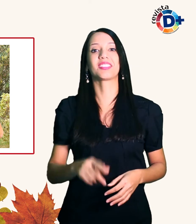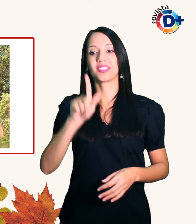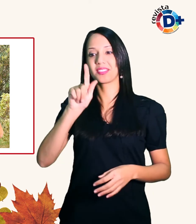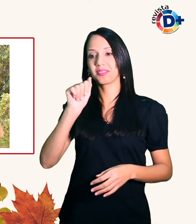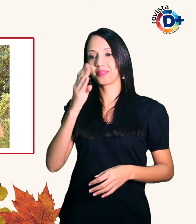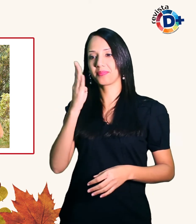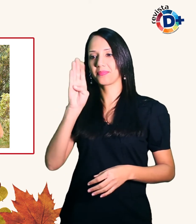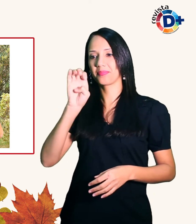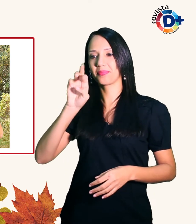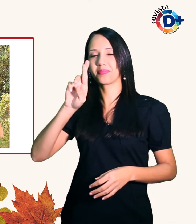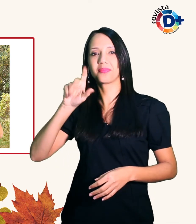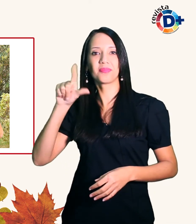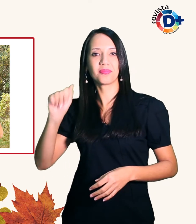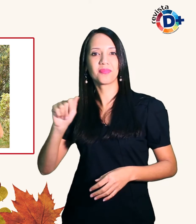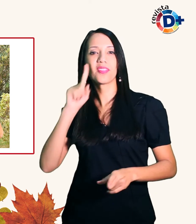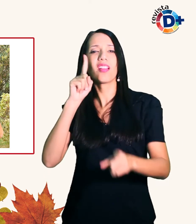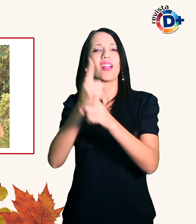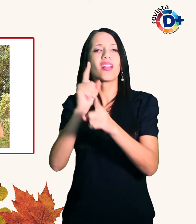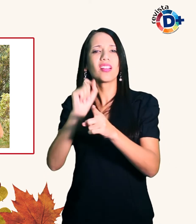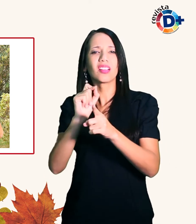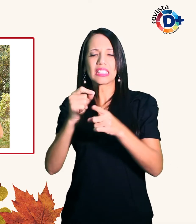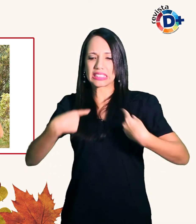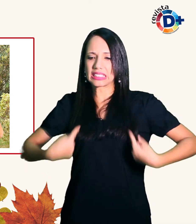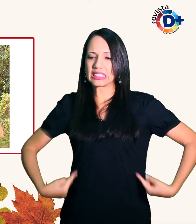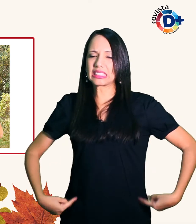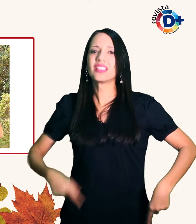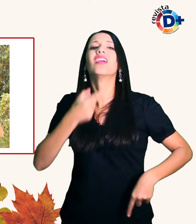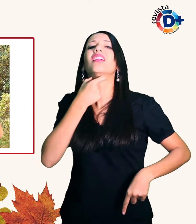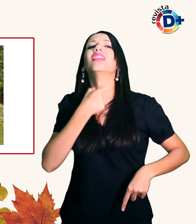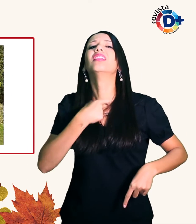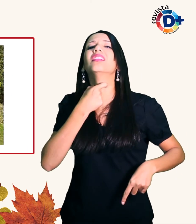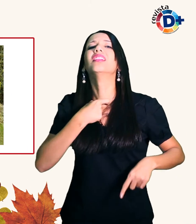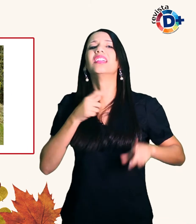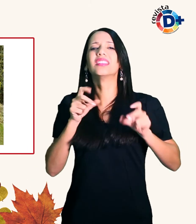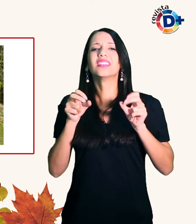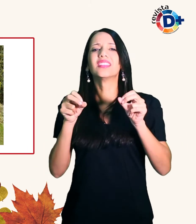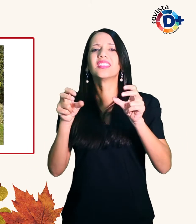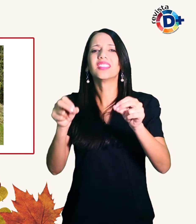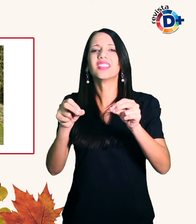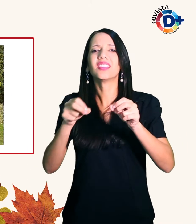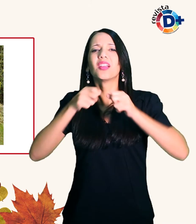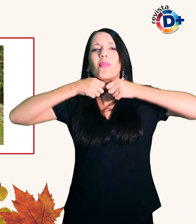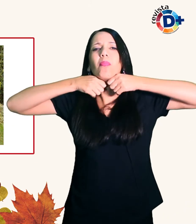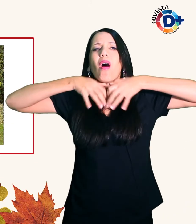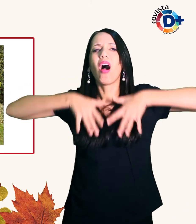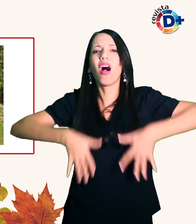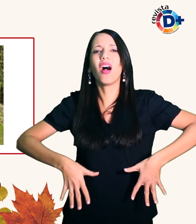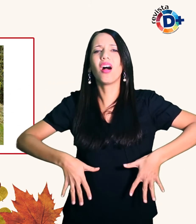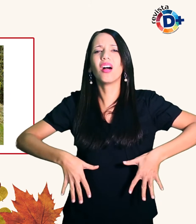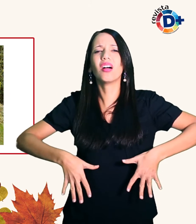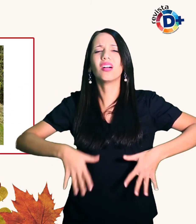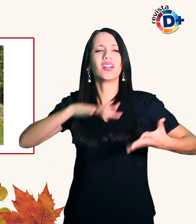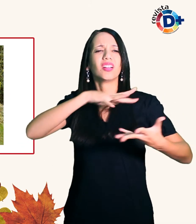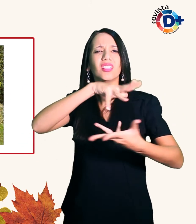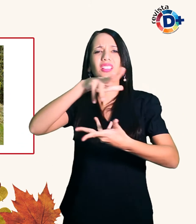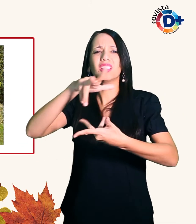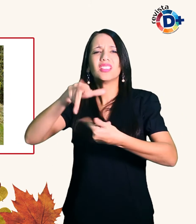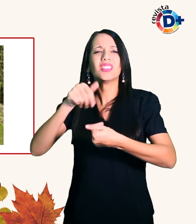câncer na tireoide em estágio avançado e com mestátase O mundo desmoronou Achei que